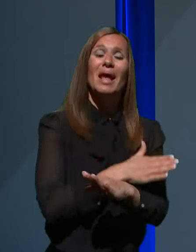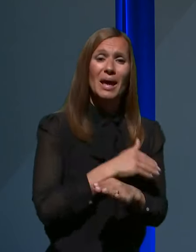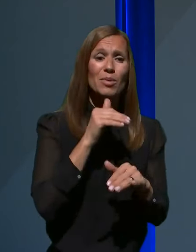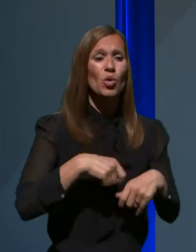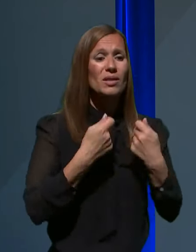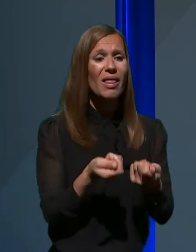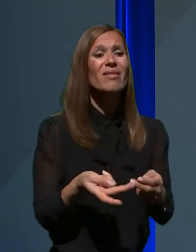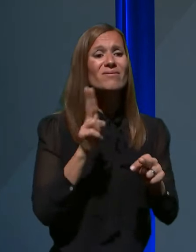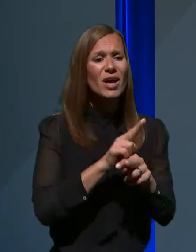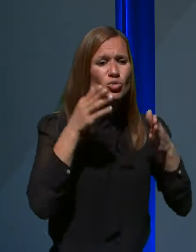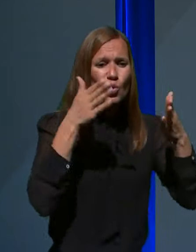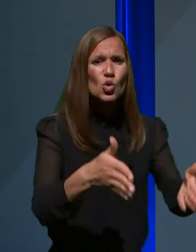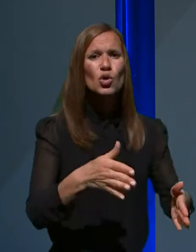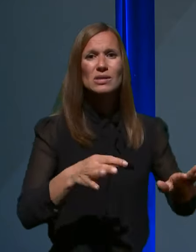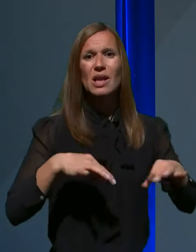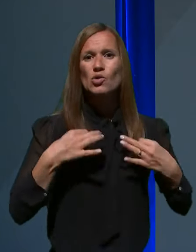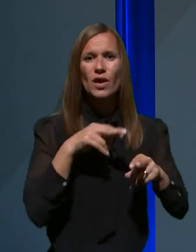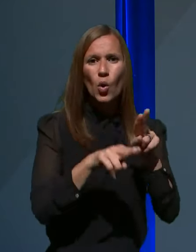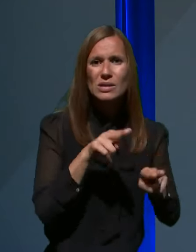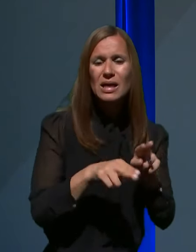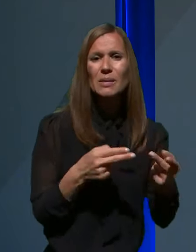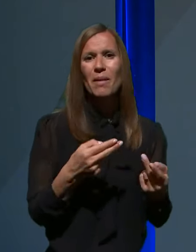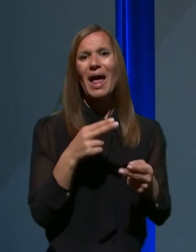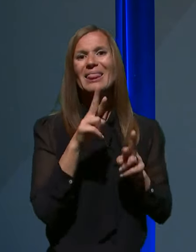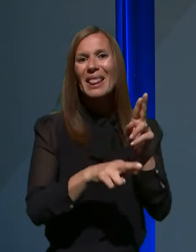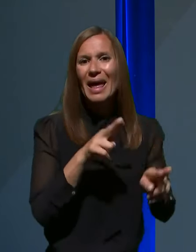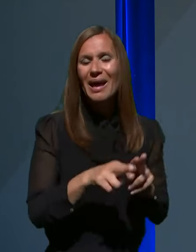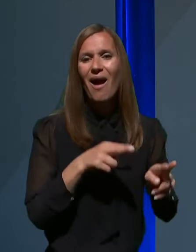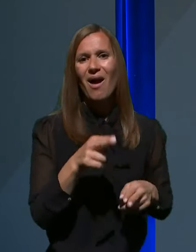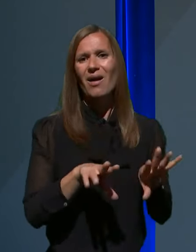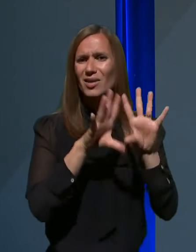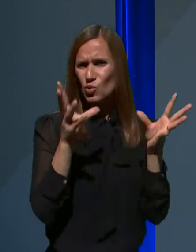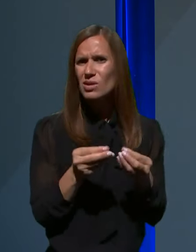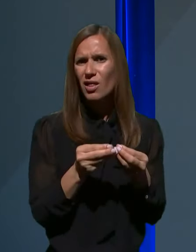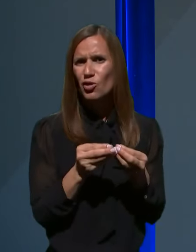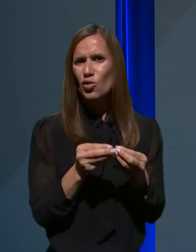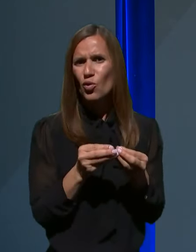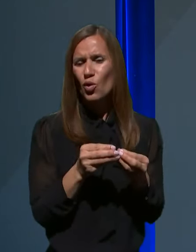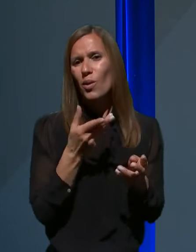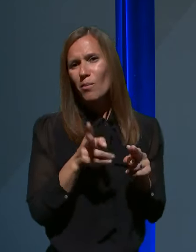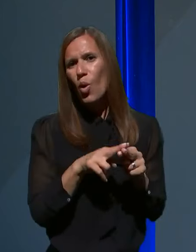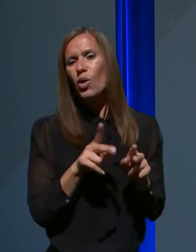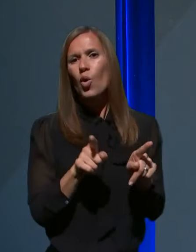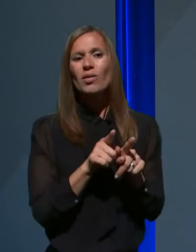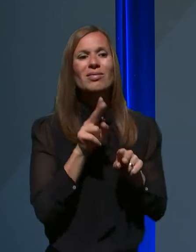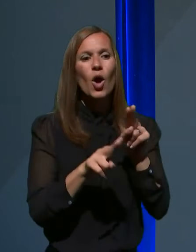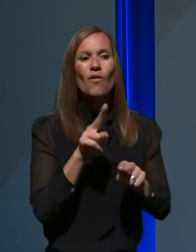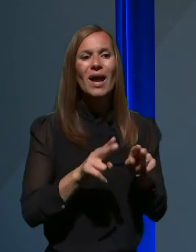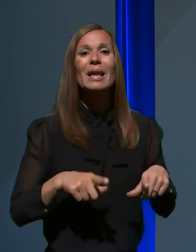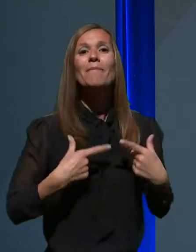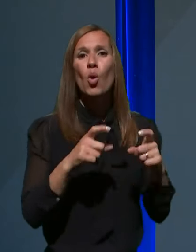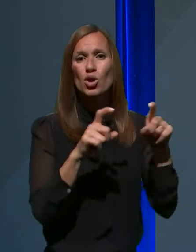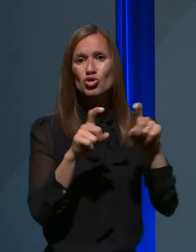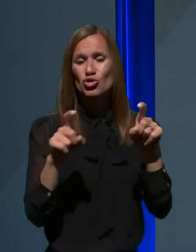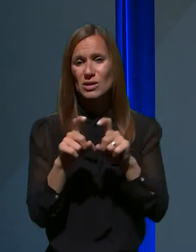zdravstveno nego in vse, kar sodi zdraven, se pravi bolj v smislu že skoraj negovalnih bovnišnic za večji del, kot